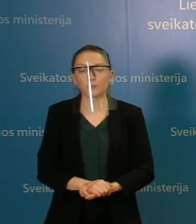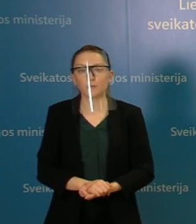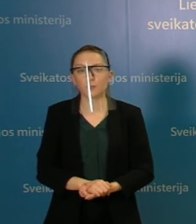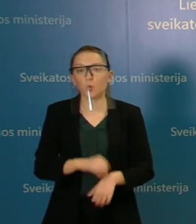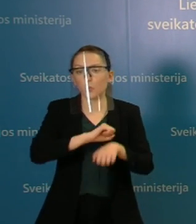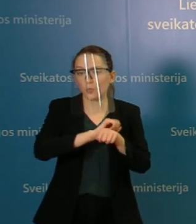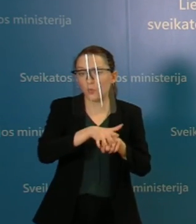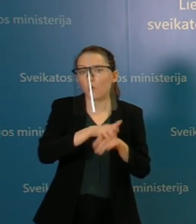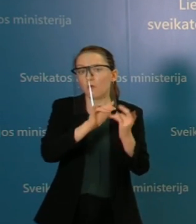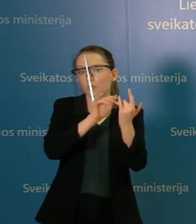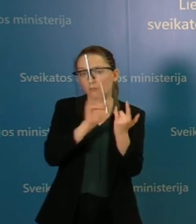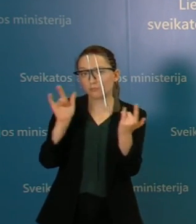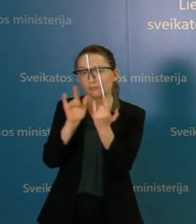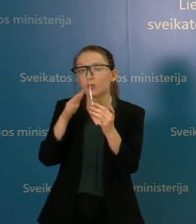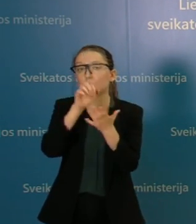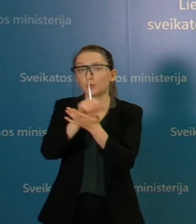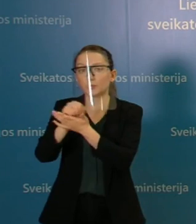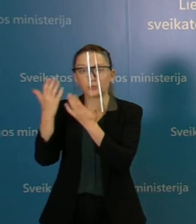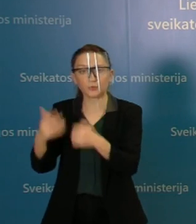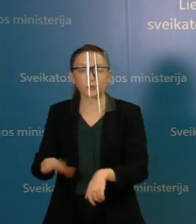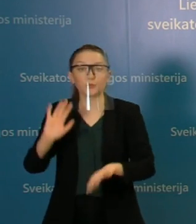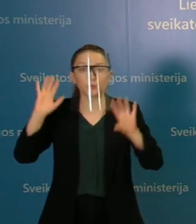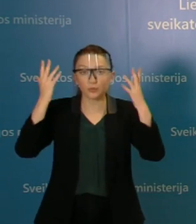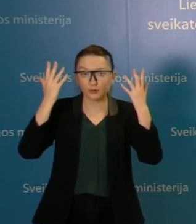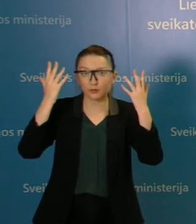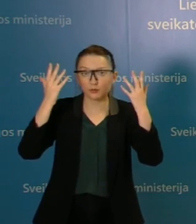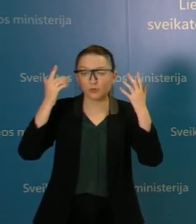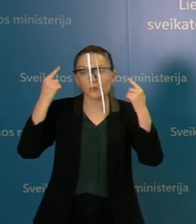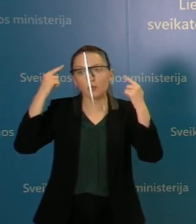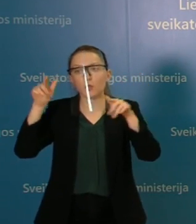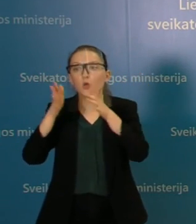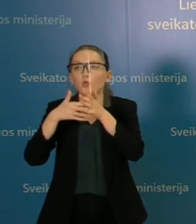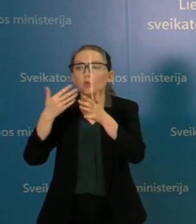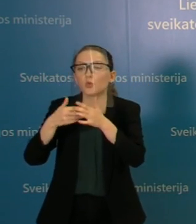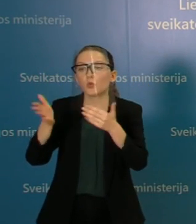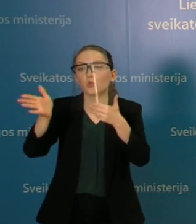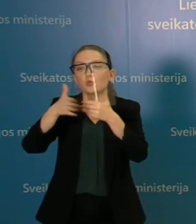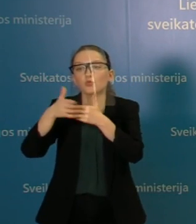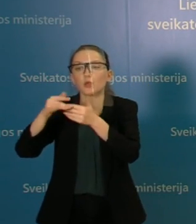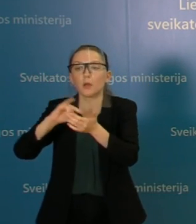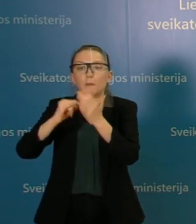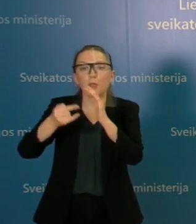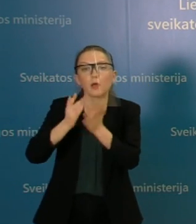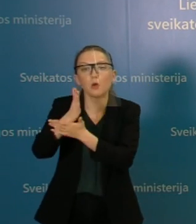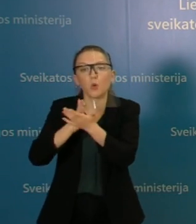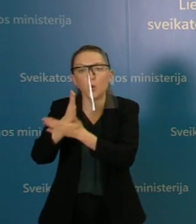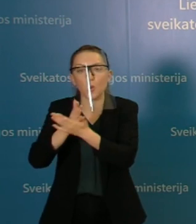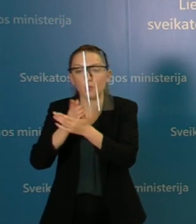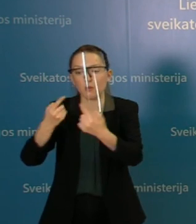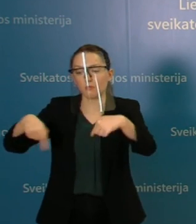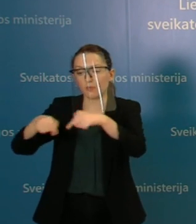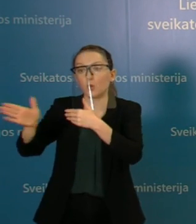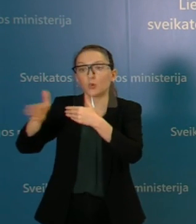-19 sergantiem pacientam, tai bus toliau uždaromi planiniam lygoniam skirti